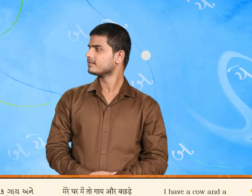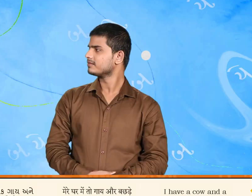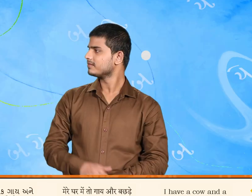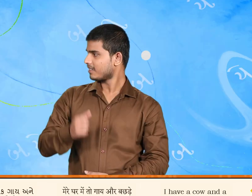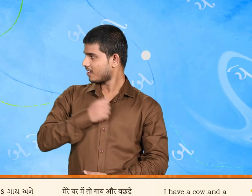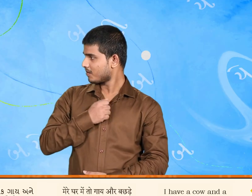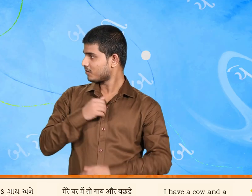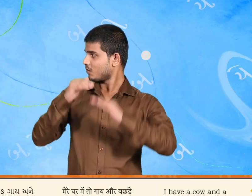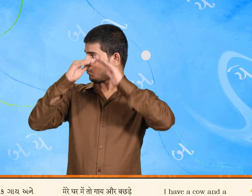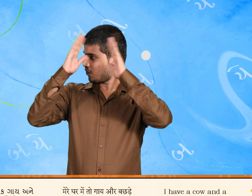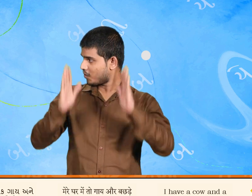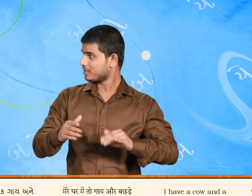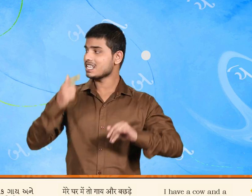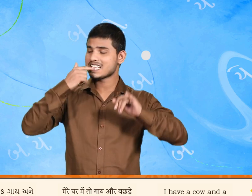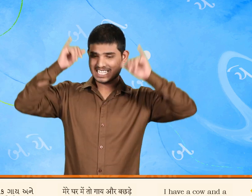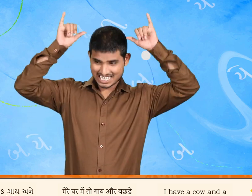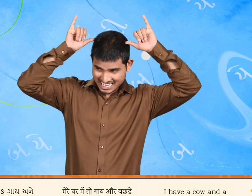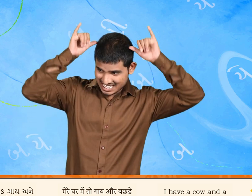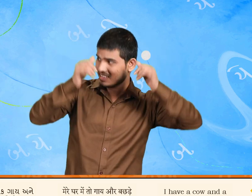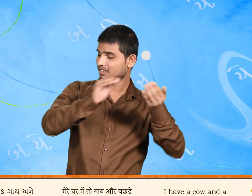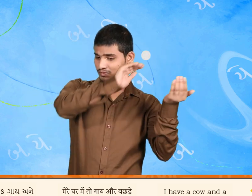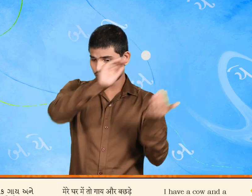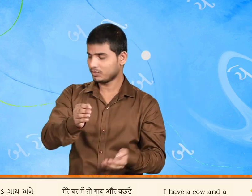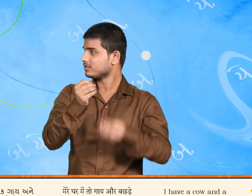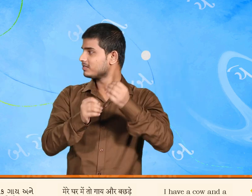મારા ઘરમાં એક ગાય અને એક વાચરડો છે